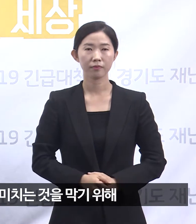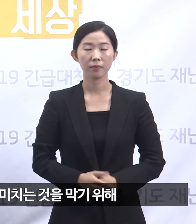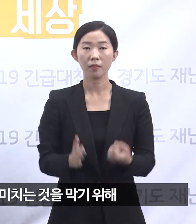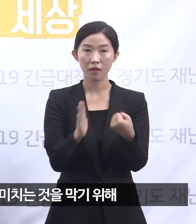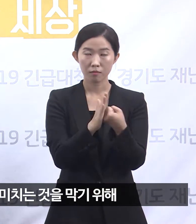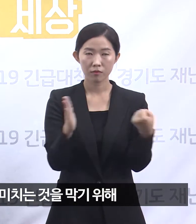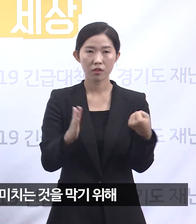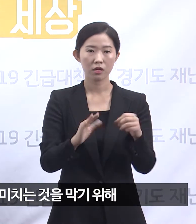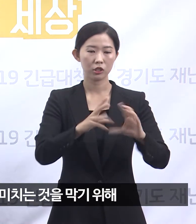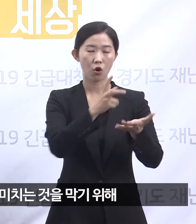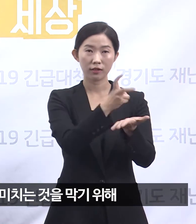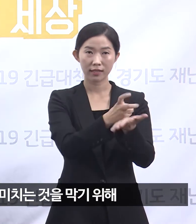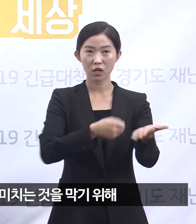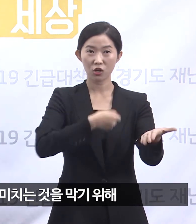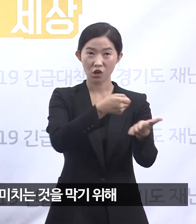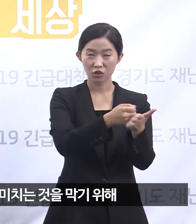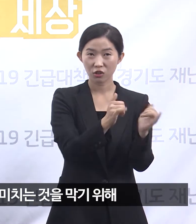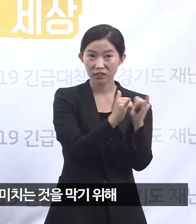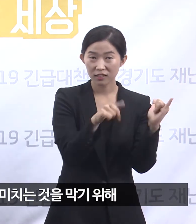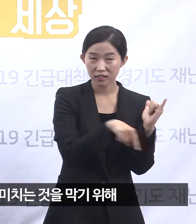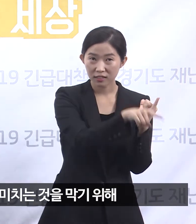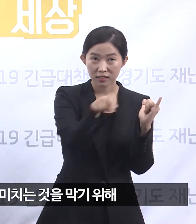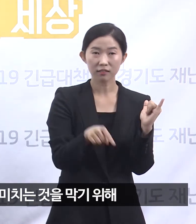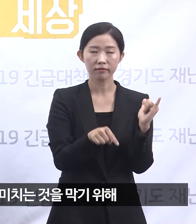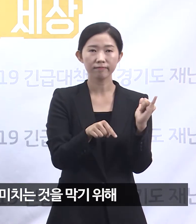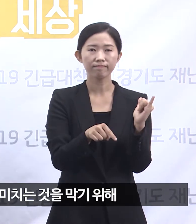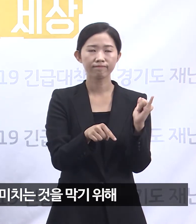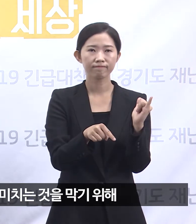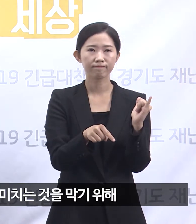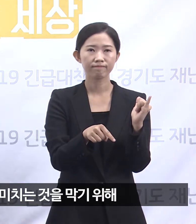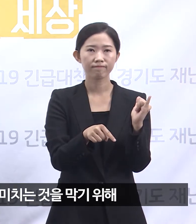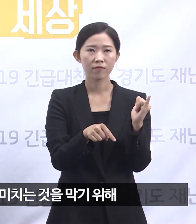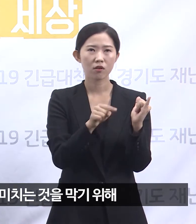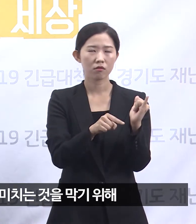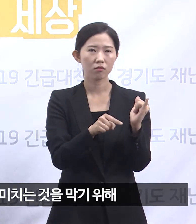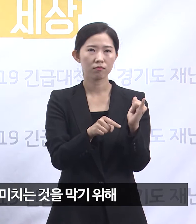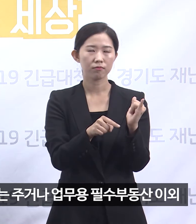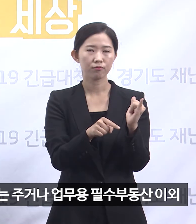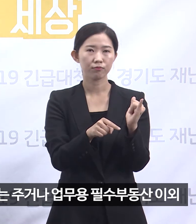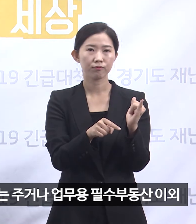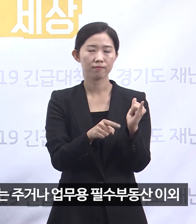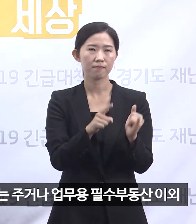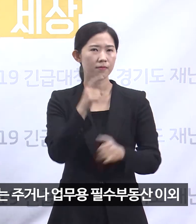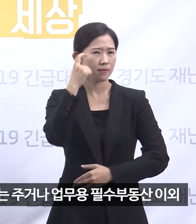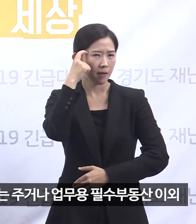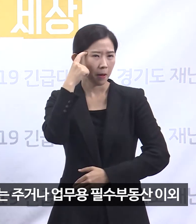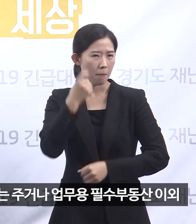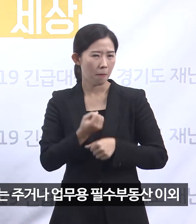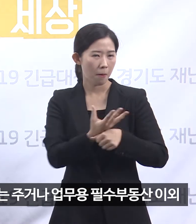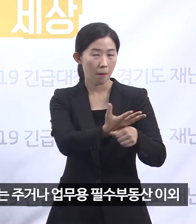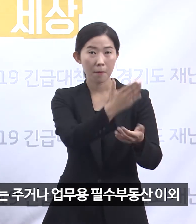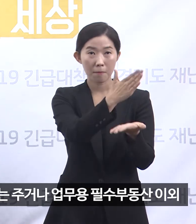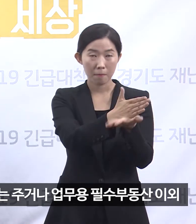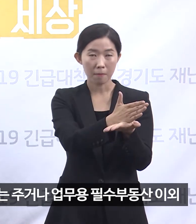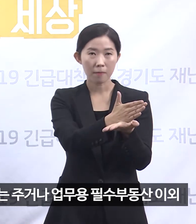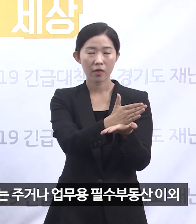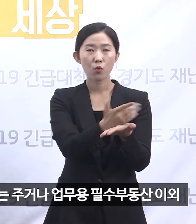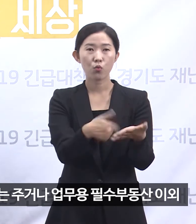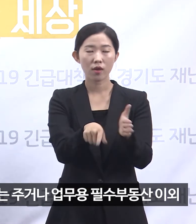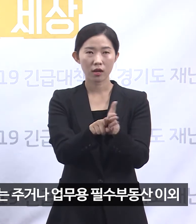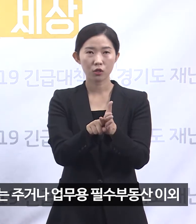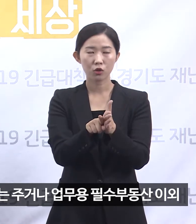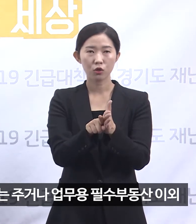결정권자가 주가에 영향을 미치는 것을 막기 위해 주식백지신탁제도를